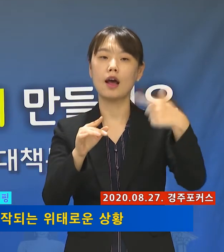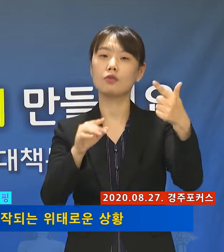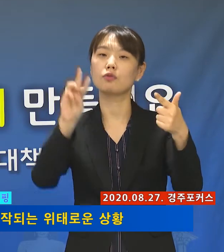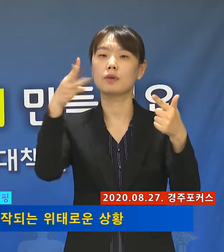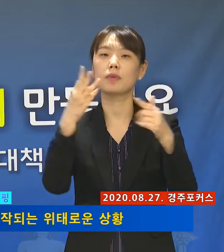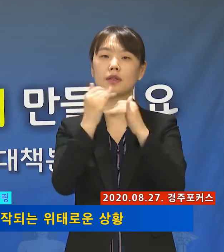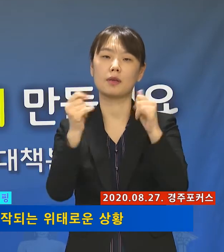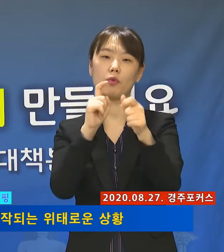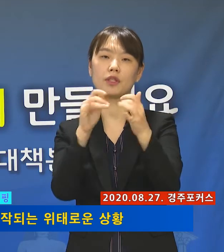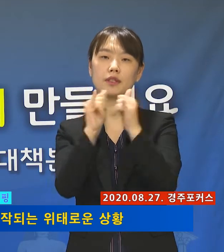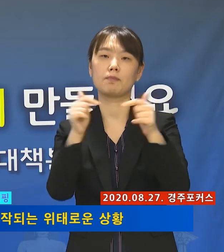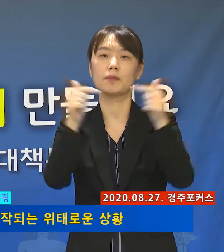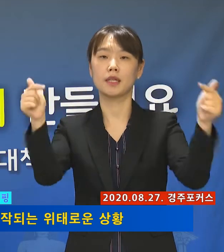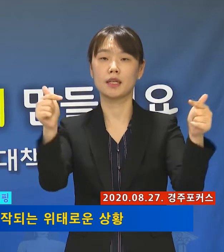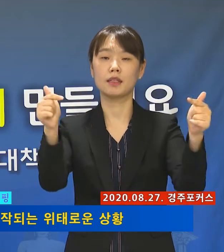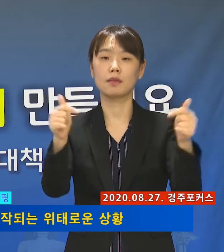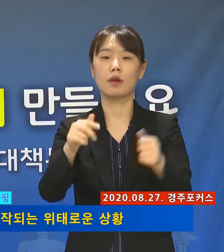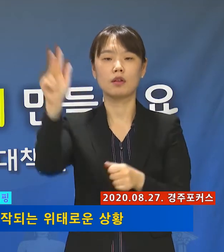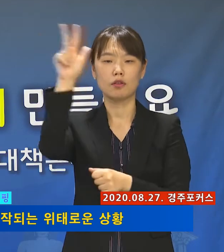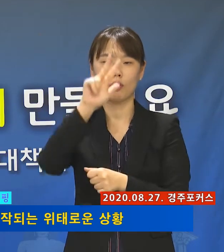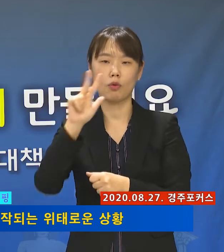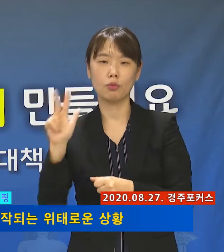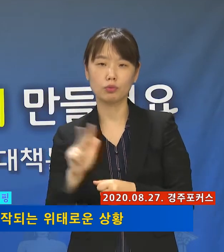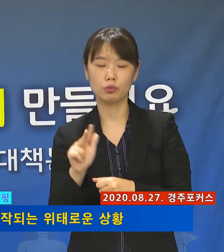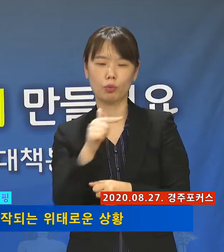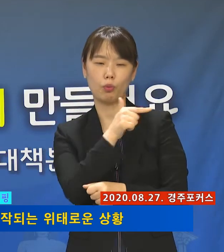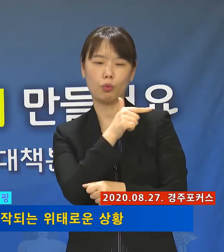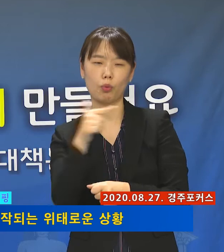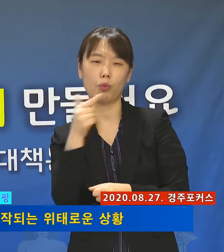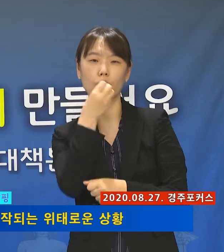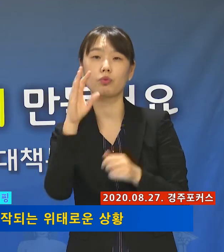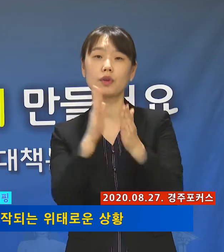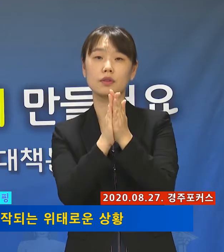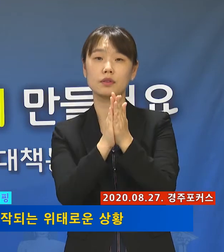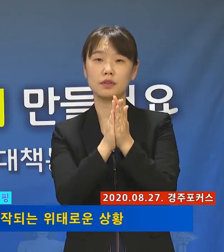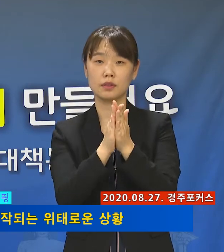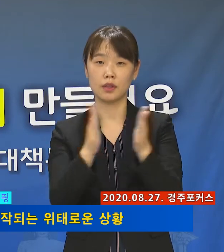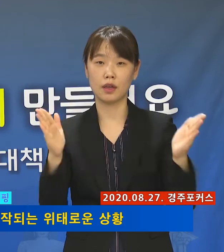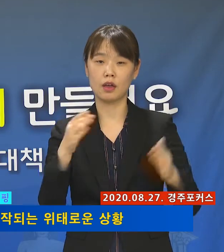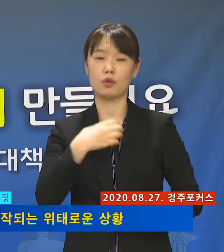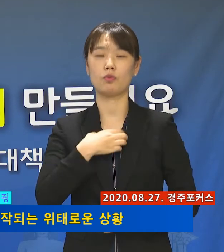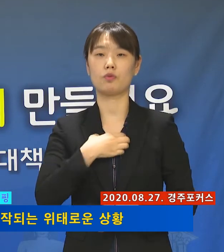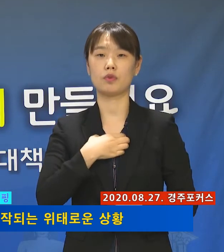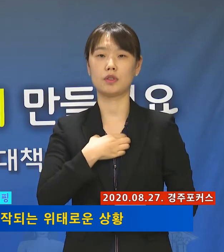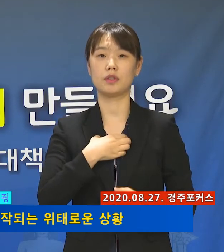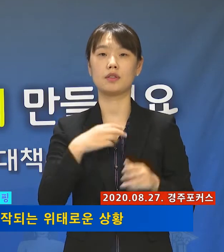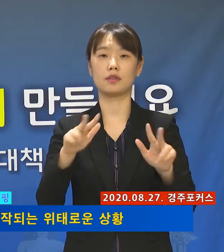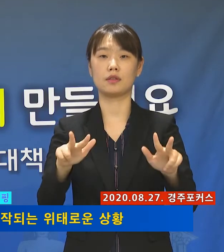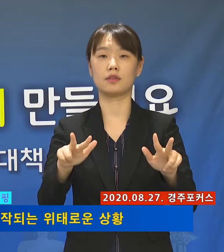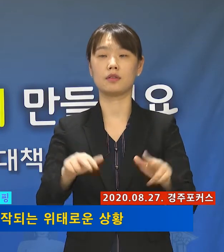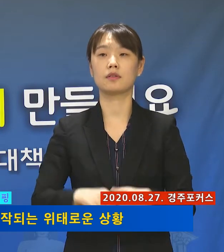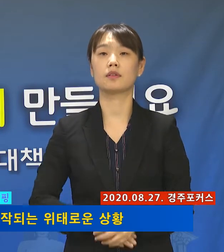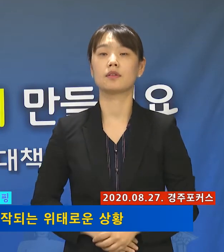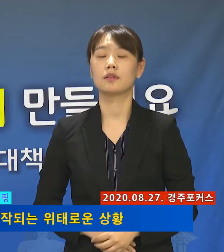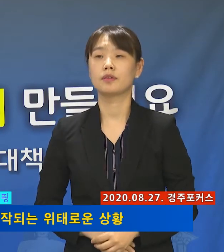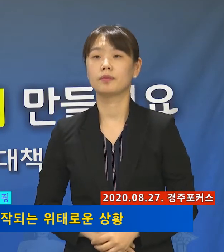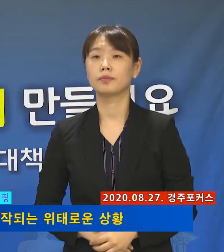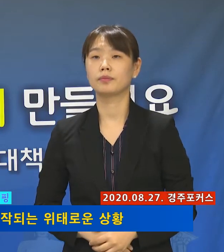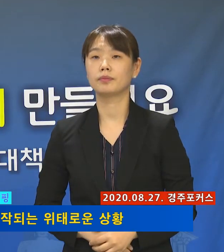넘어서면서 코로나19의 전국적인 대규모 유행이 시작되는 위태로운 상황에 직면해 있습니다.